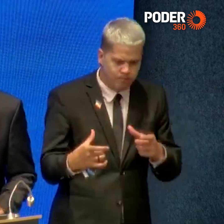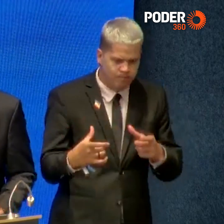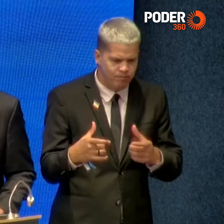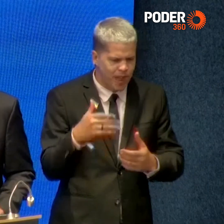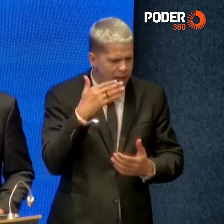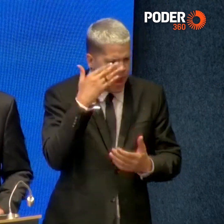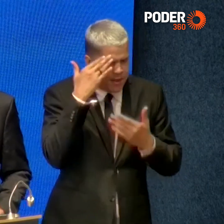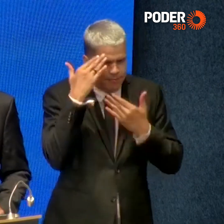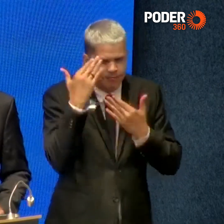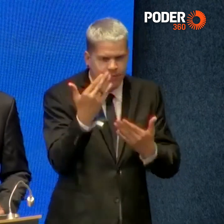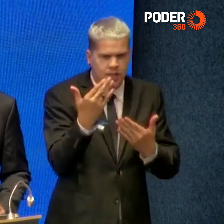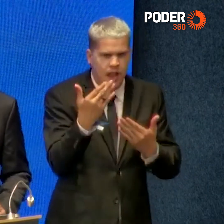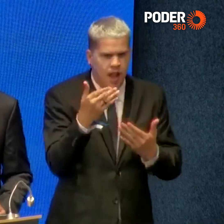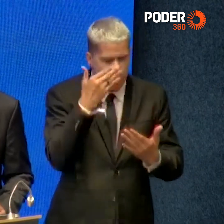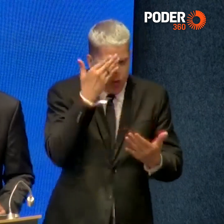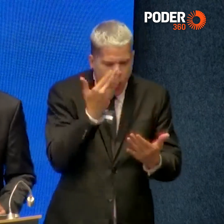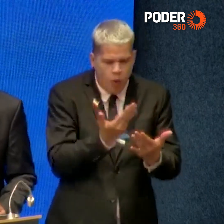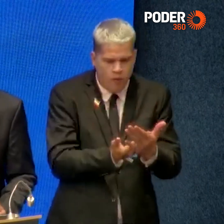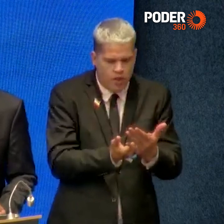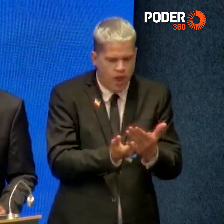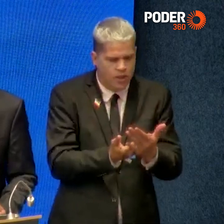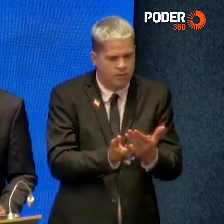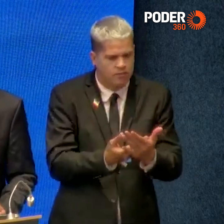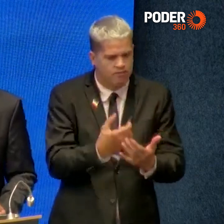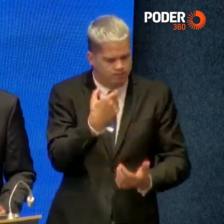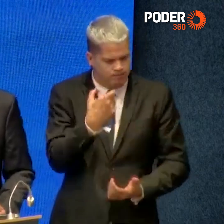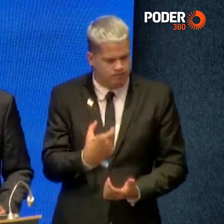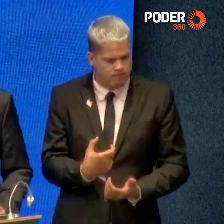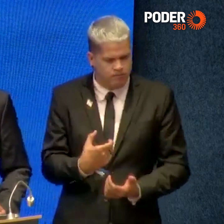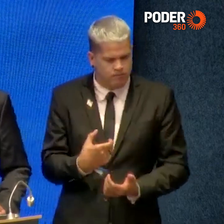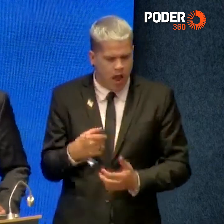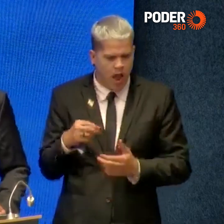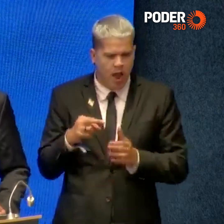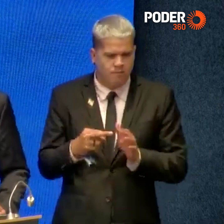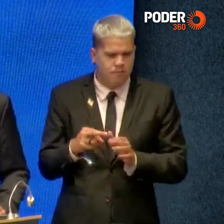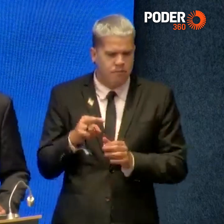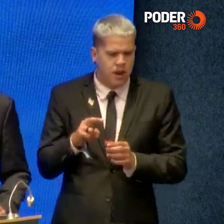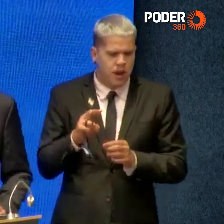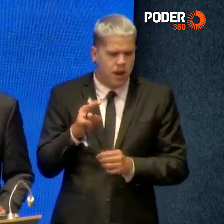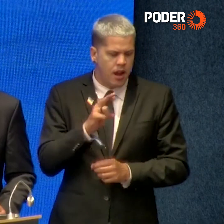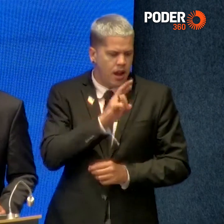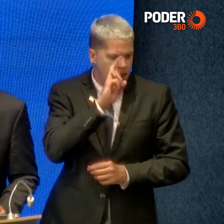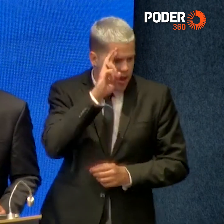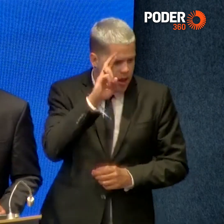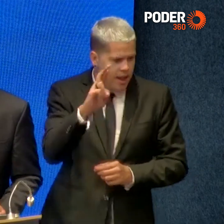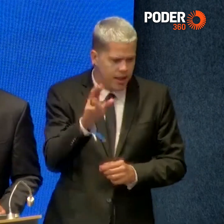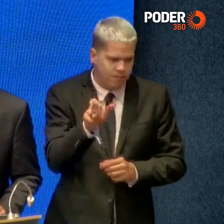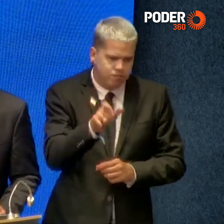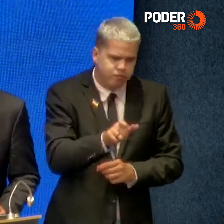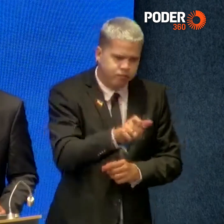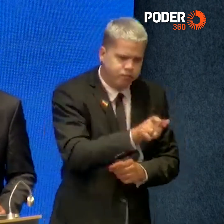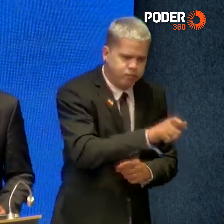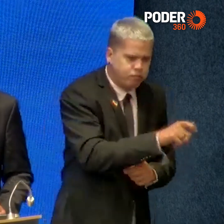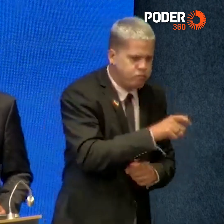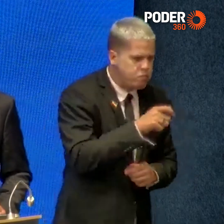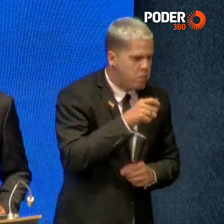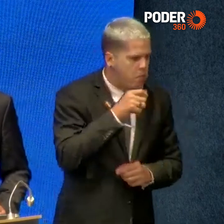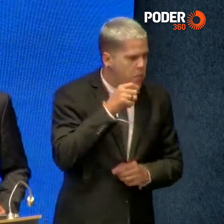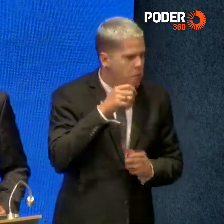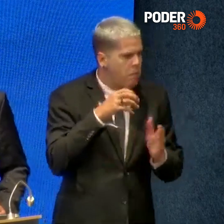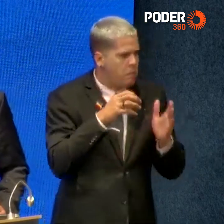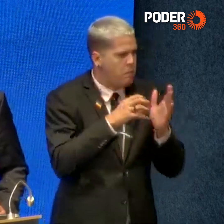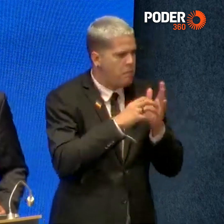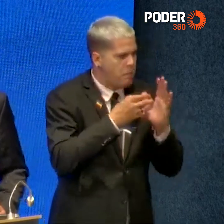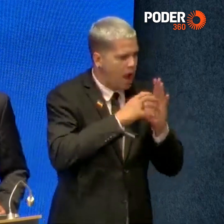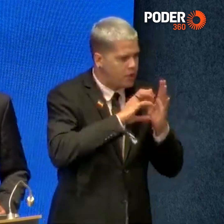depositada na indicação do meu nome por lideranças partidárias, por lideranças políticas, por